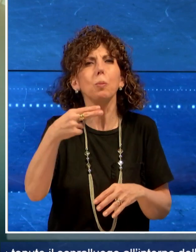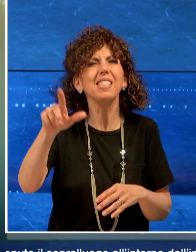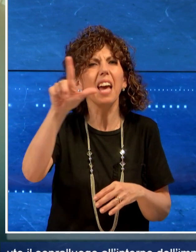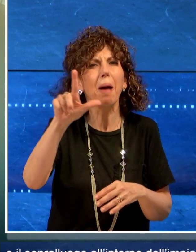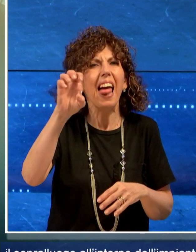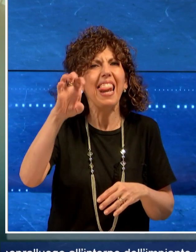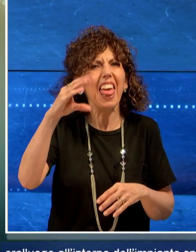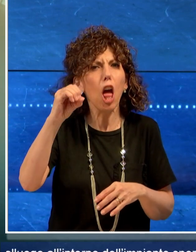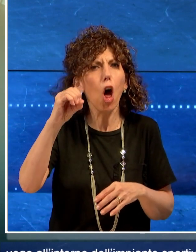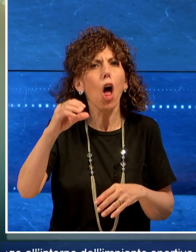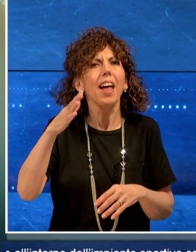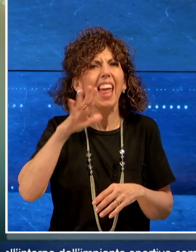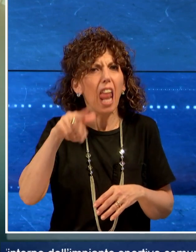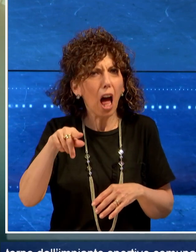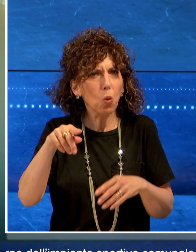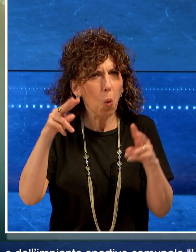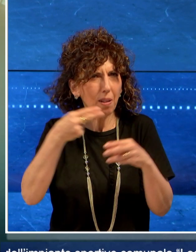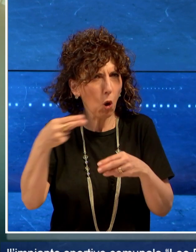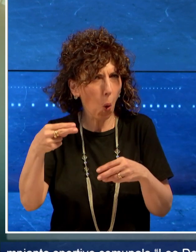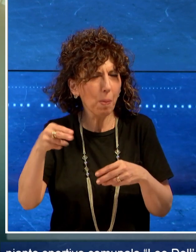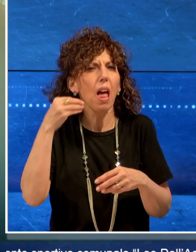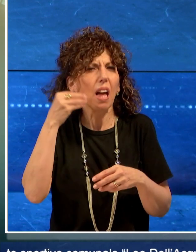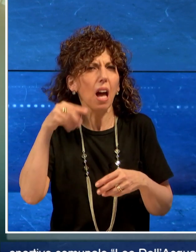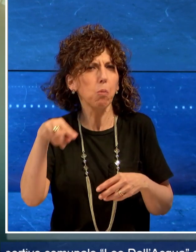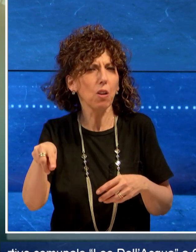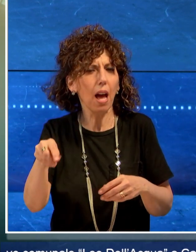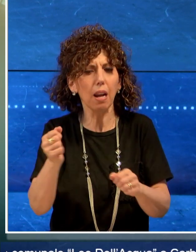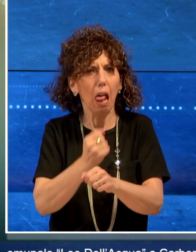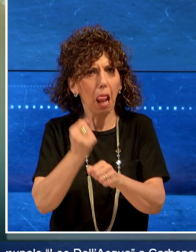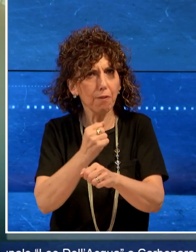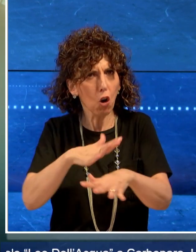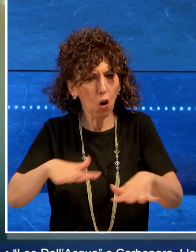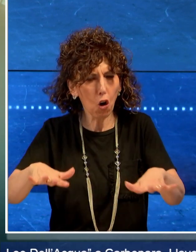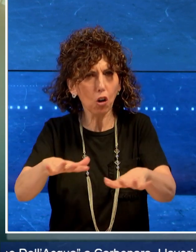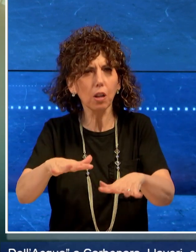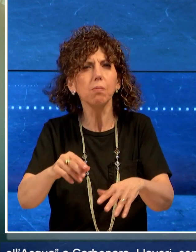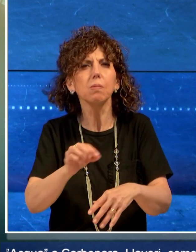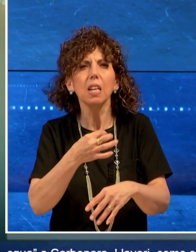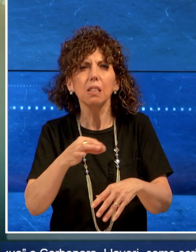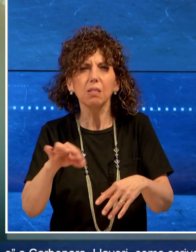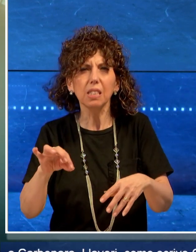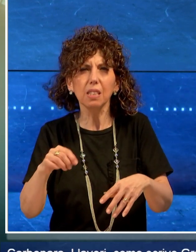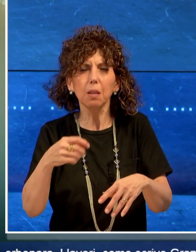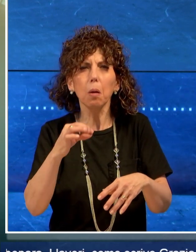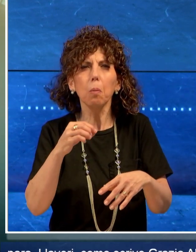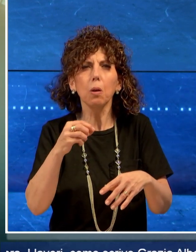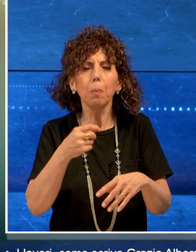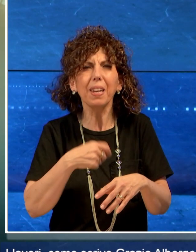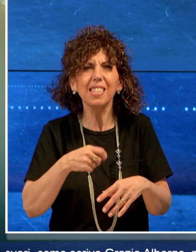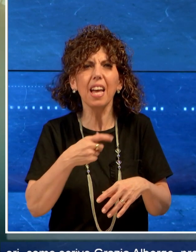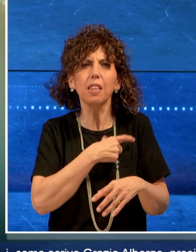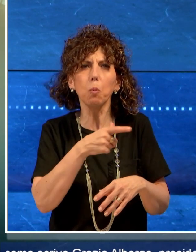'Acqua a Carbonara. I lavori, come scrive la Presidente del Municipio Grazia Albergo,